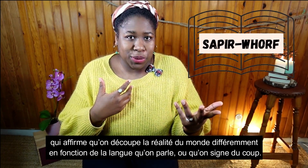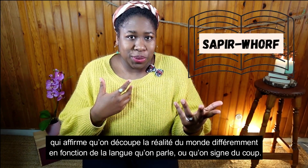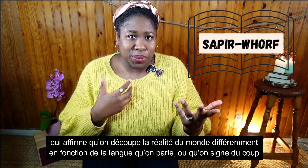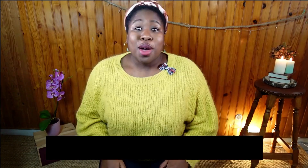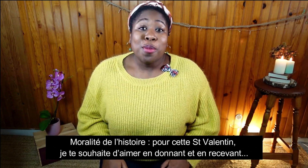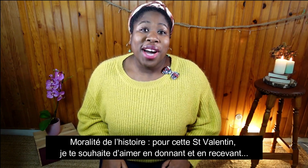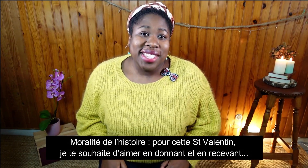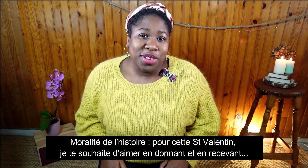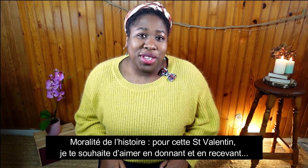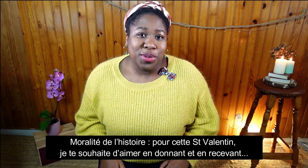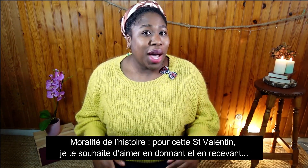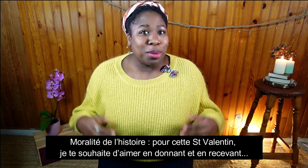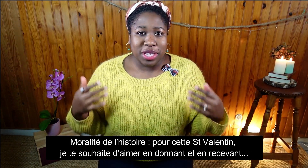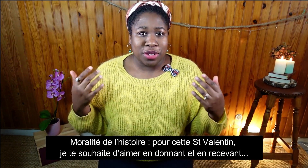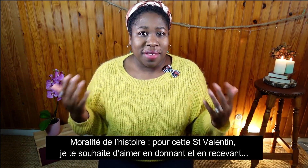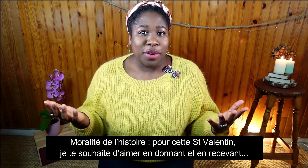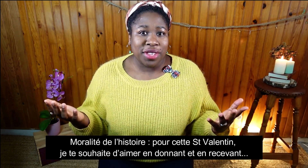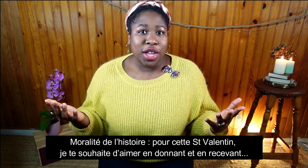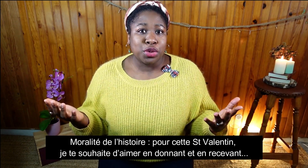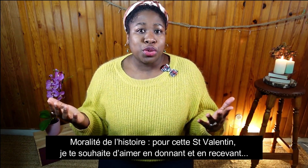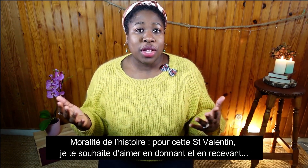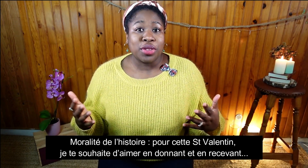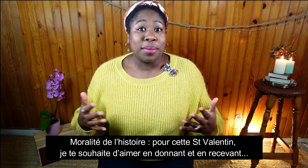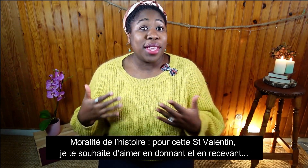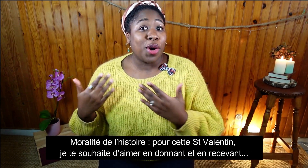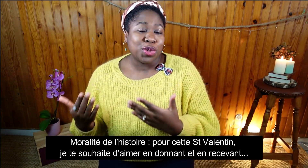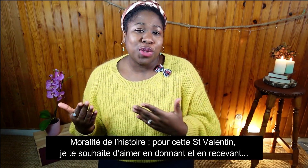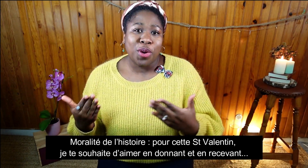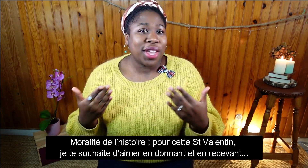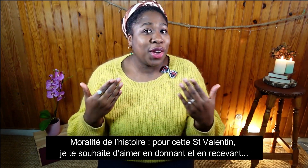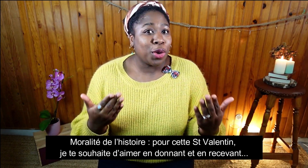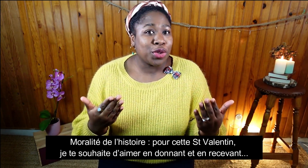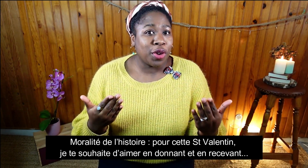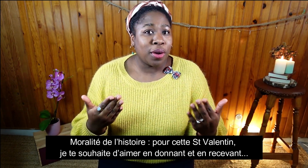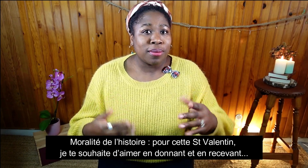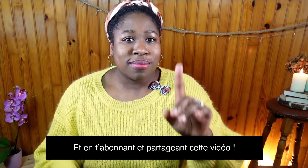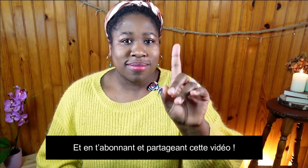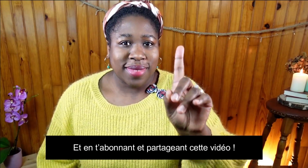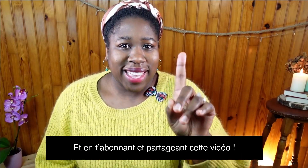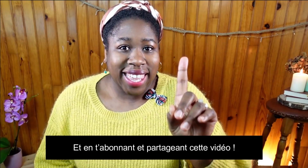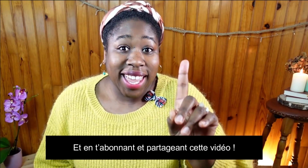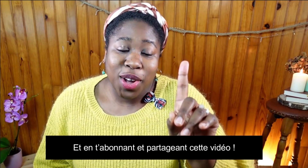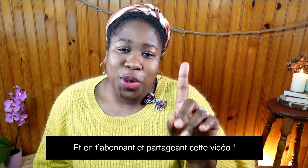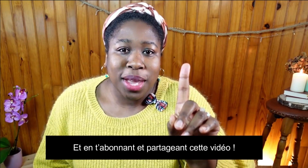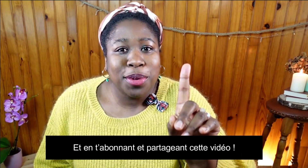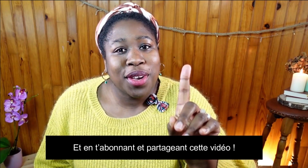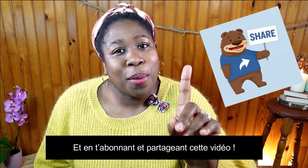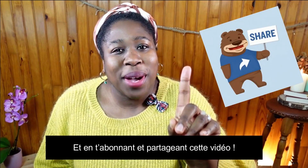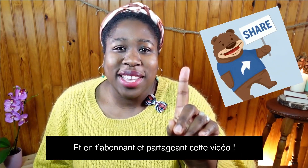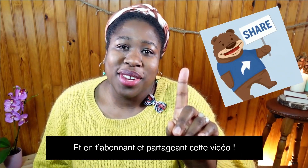coup. Moralité de l'histoire, pour cette Saint-Valentin je te souhaite d'aimer en donnant et en recevant. En t'abonnant et en partageant